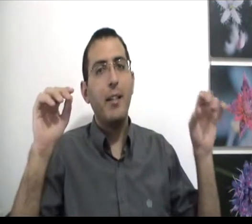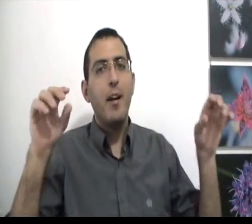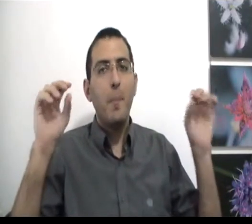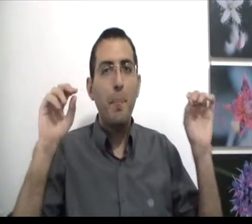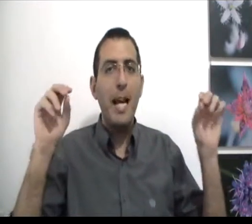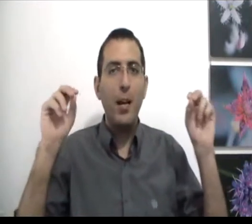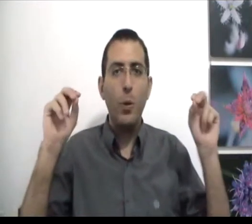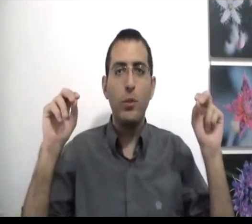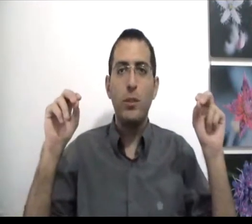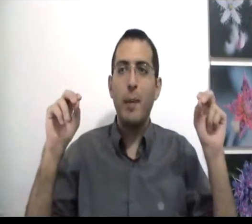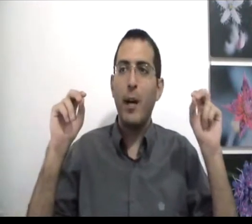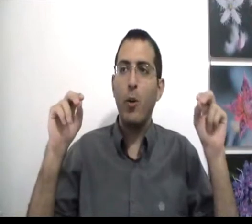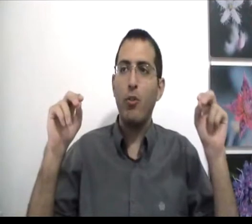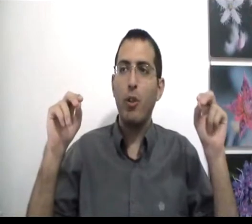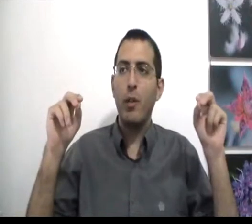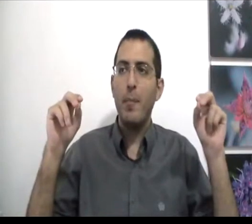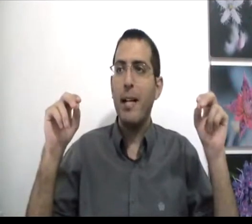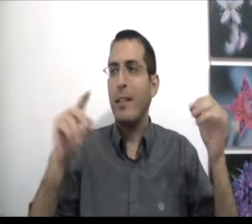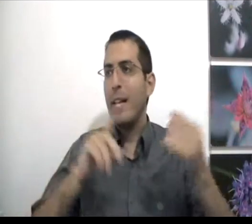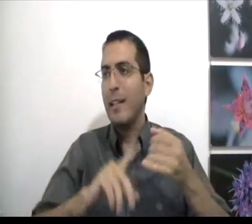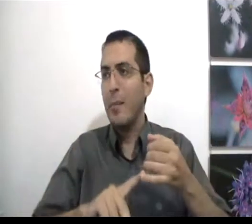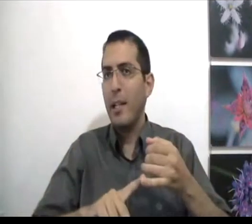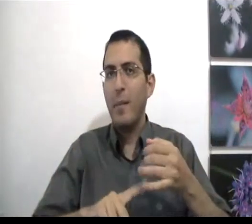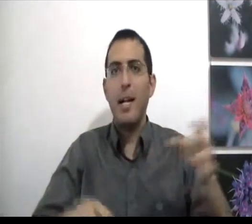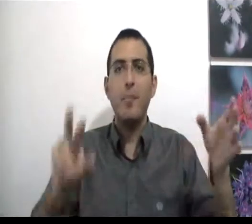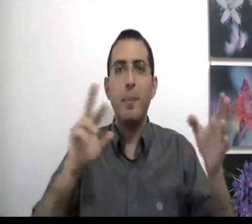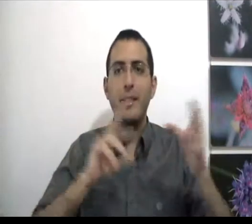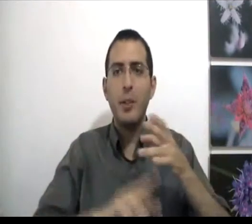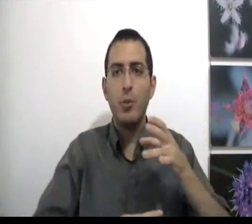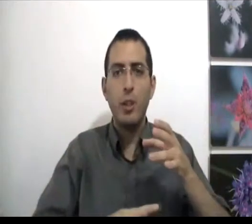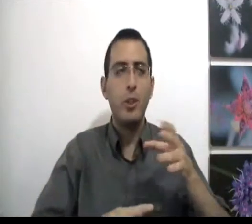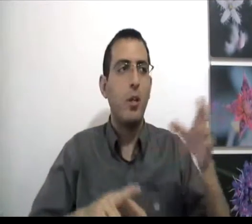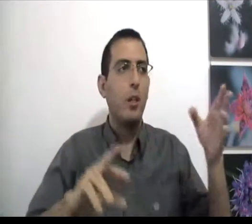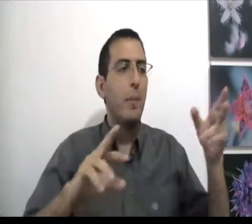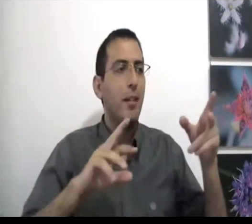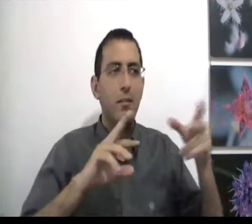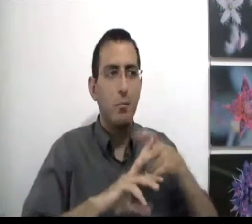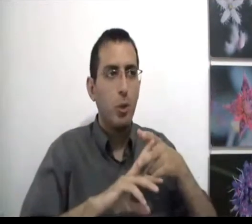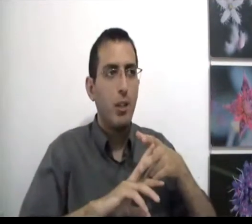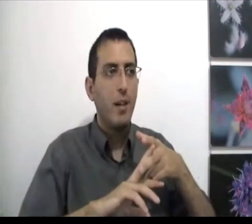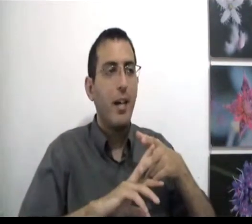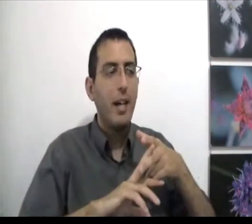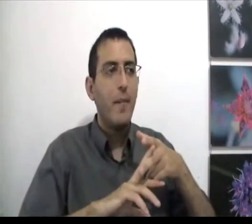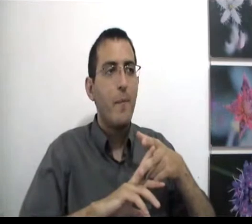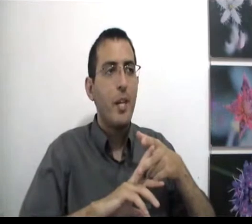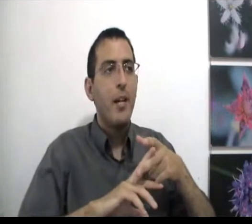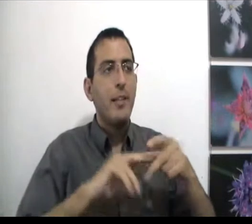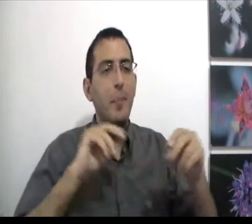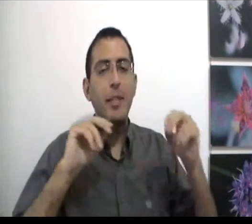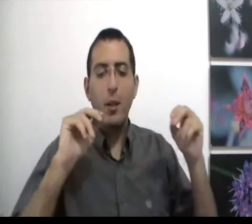100% מהיכולות שלו למען הדיעת האמת למען מציעת תשובות לשאלות, למען כל דבר אחר תמיד יהיה לו